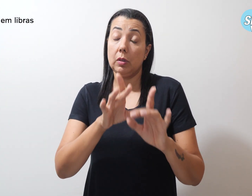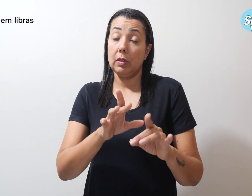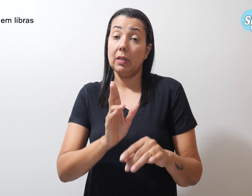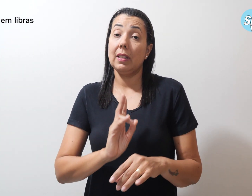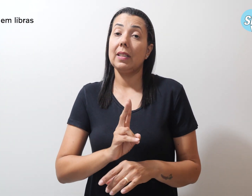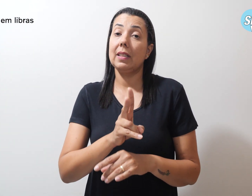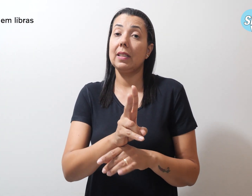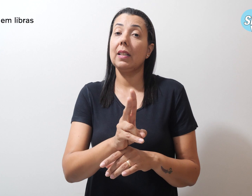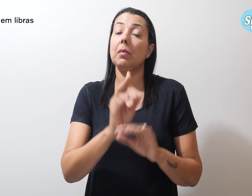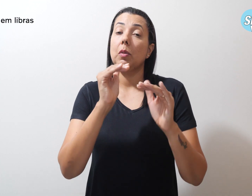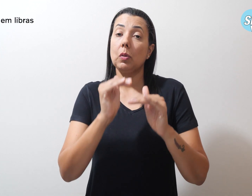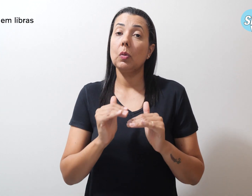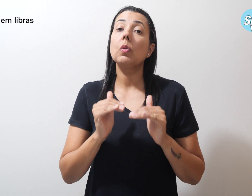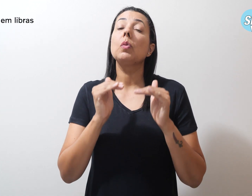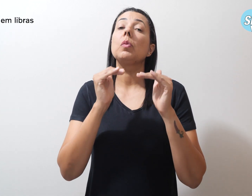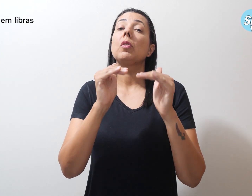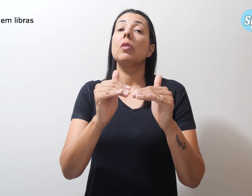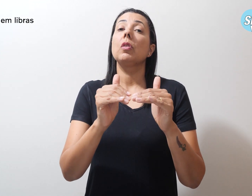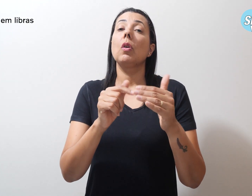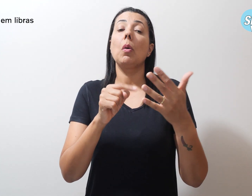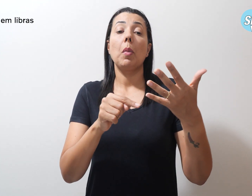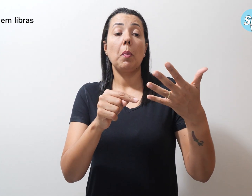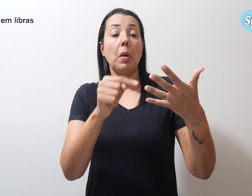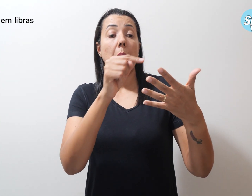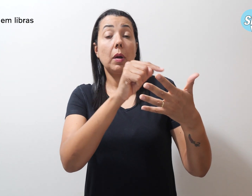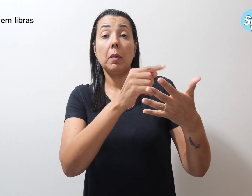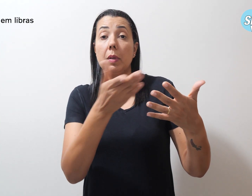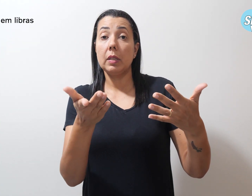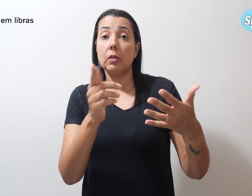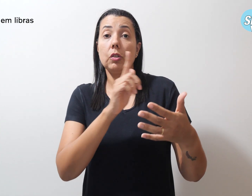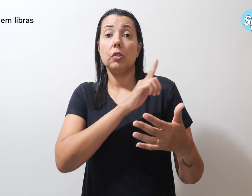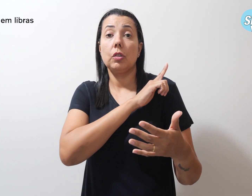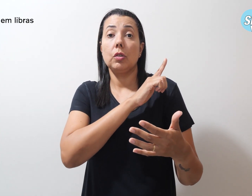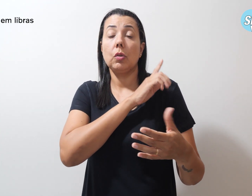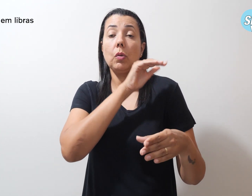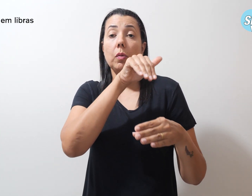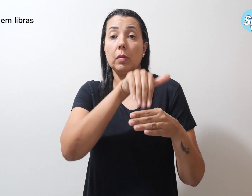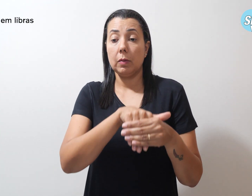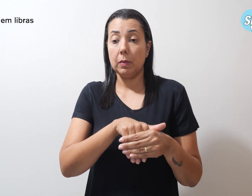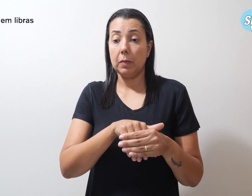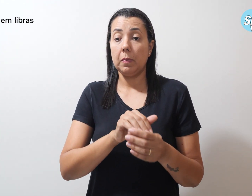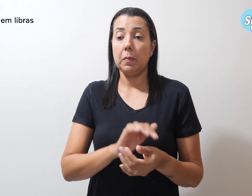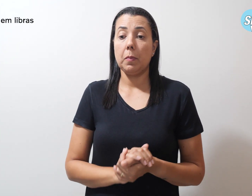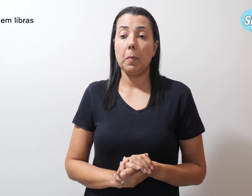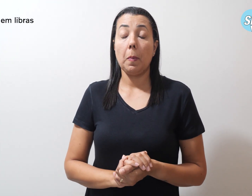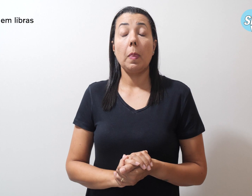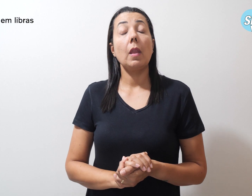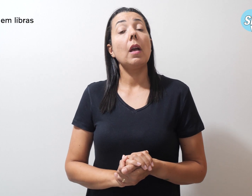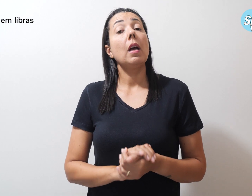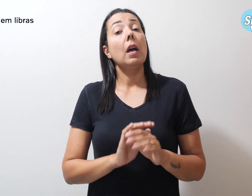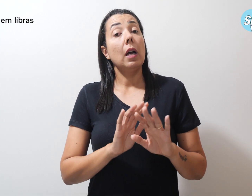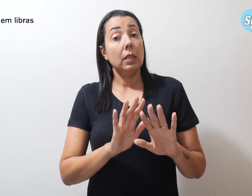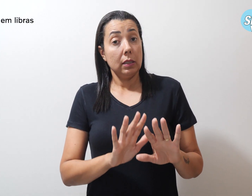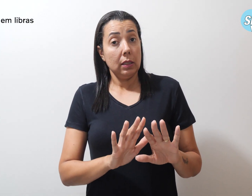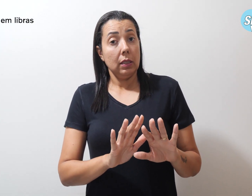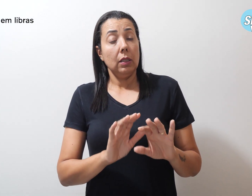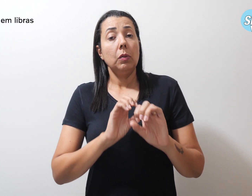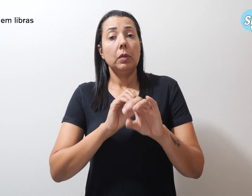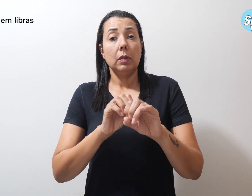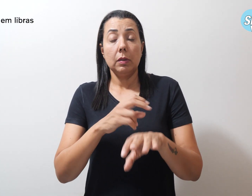os supervisores indicados pelos gestores eleitos. Aliás, a rede pública de ensino do